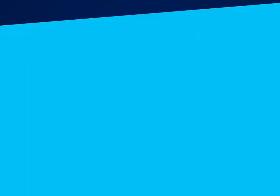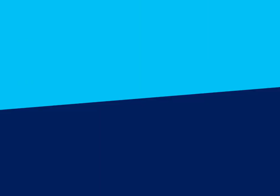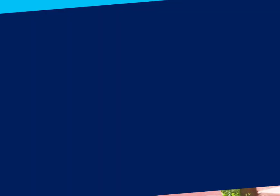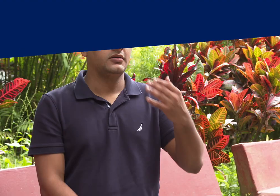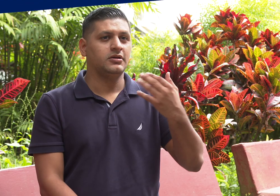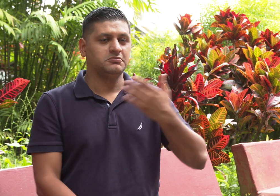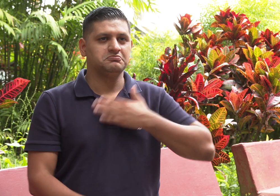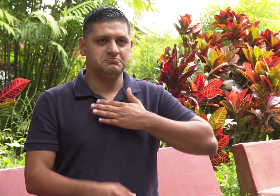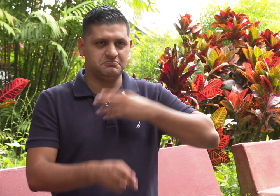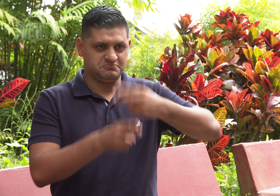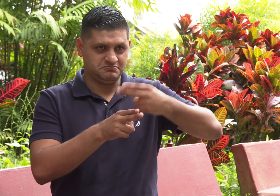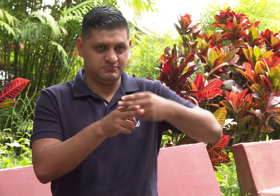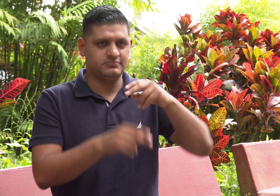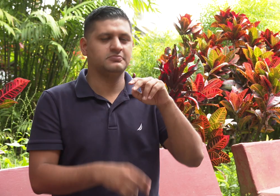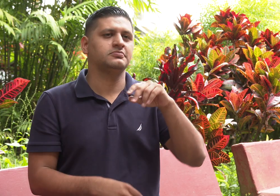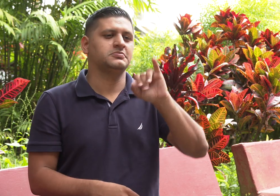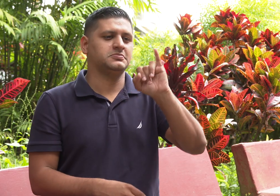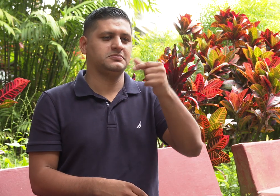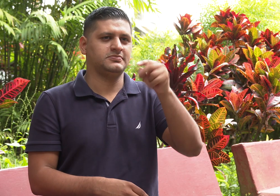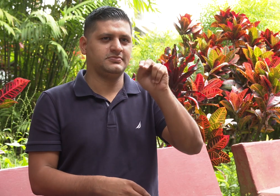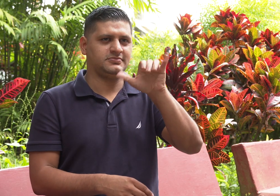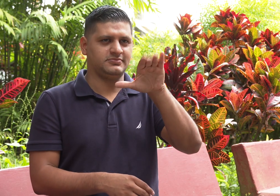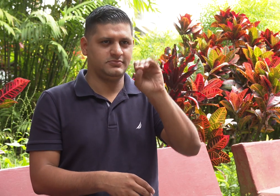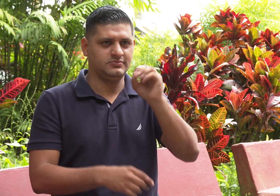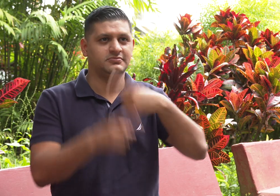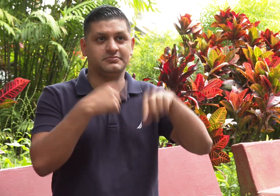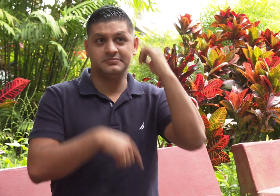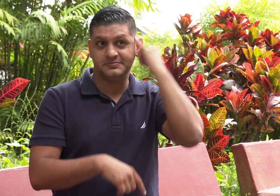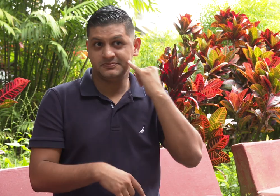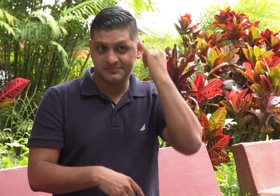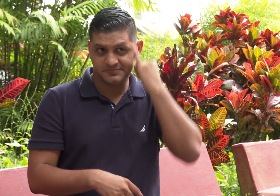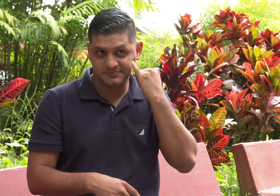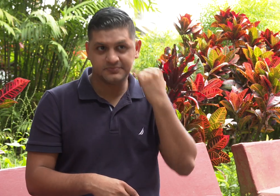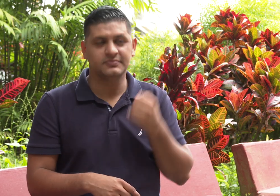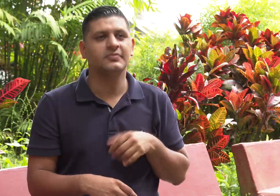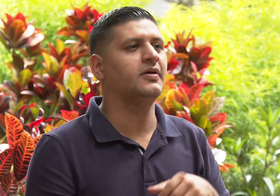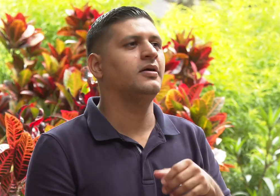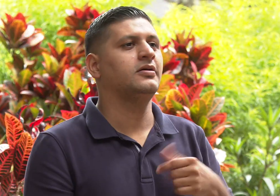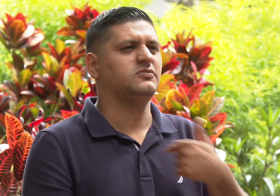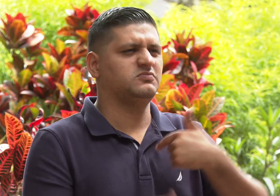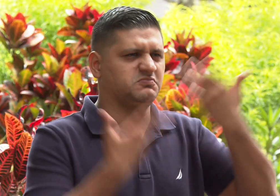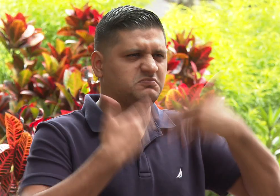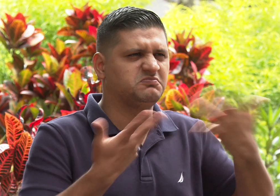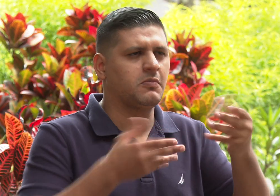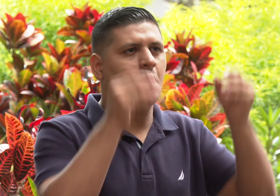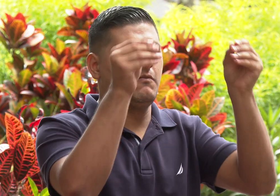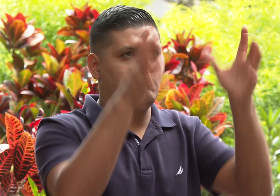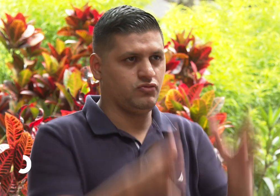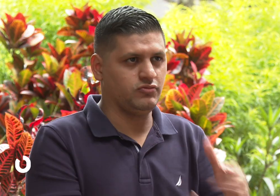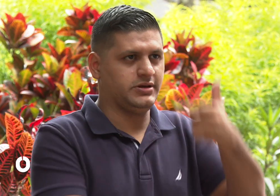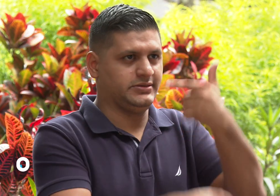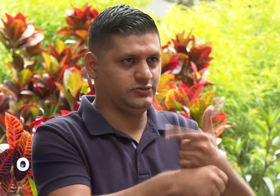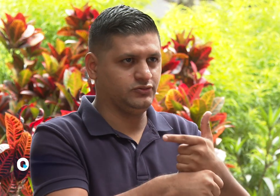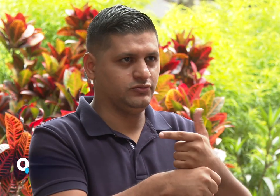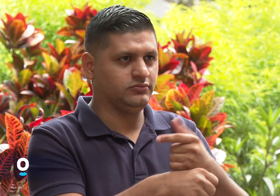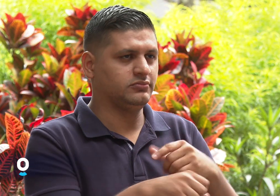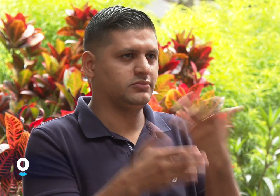Mi nombre es Ignacio, esta es mi seña. Yo soy instructor del ESCO,